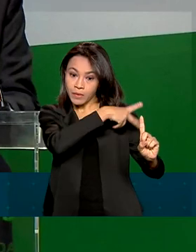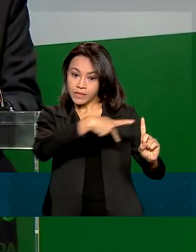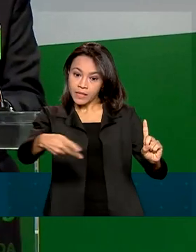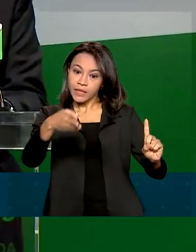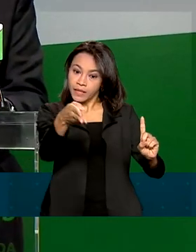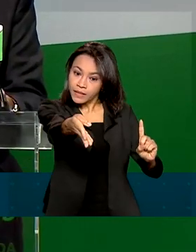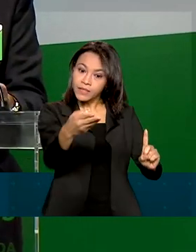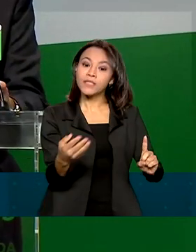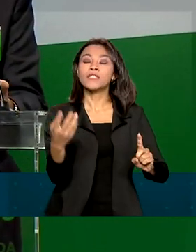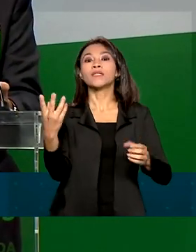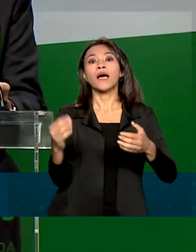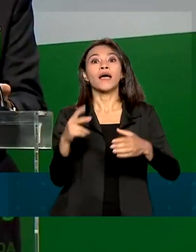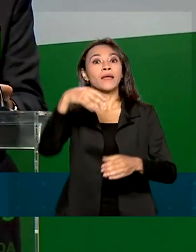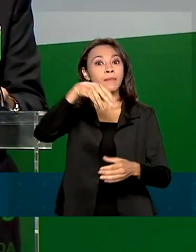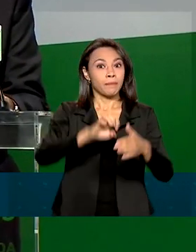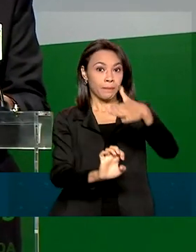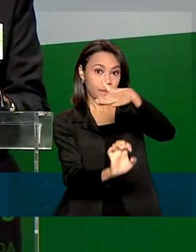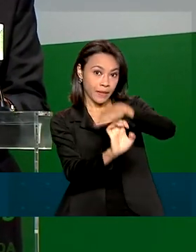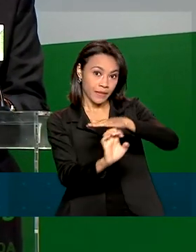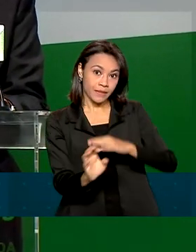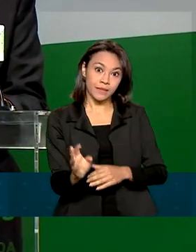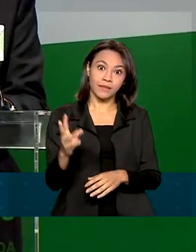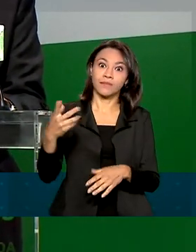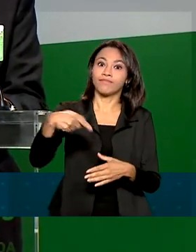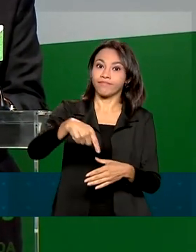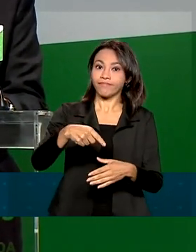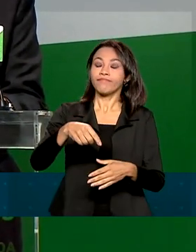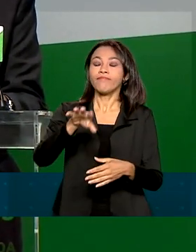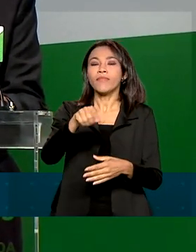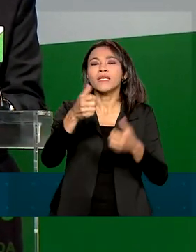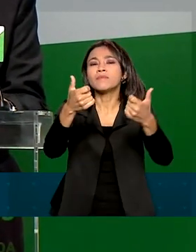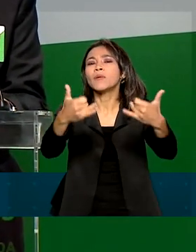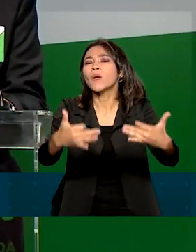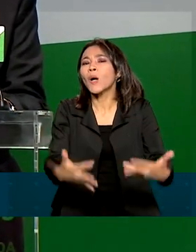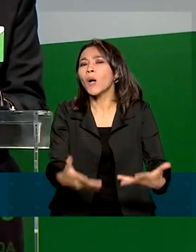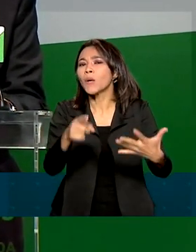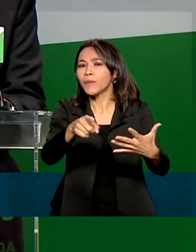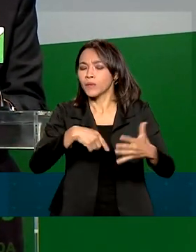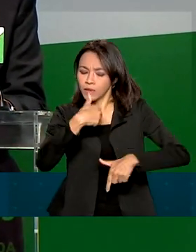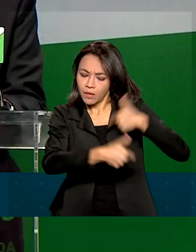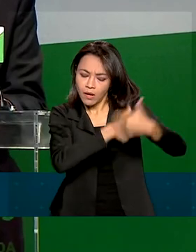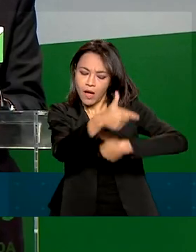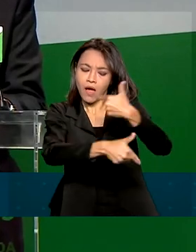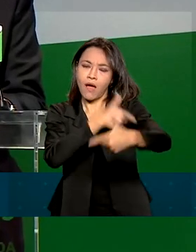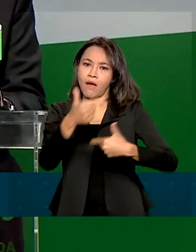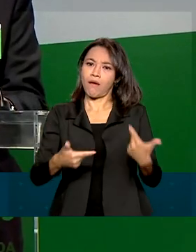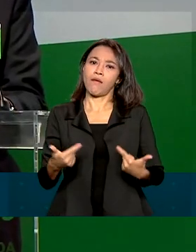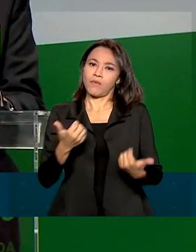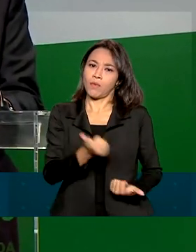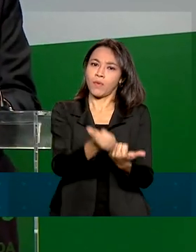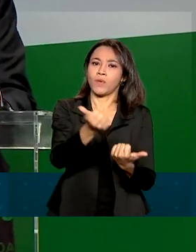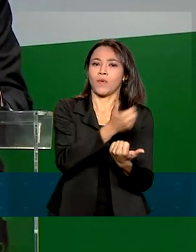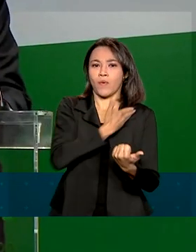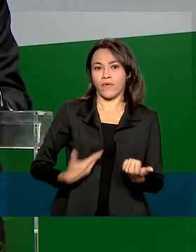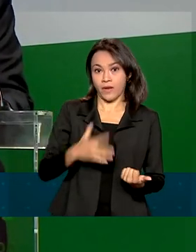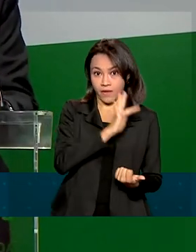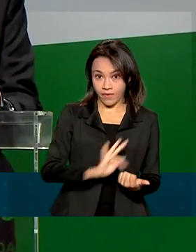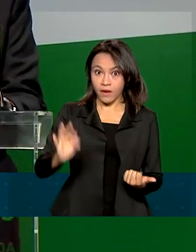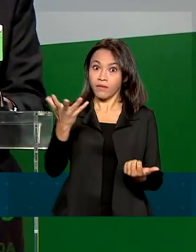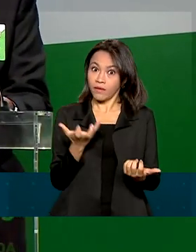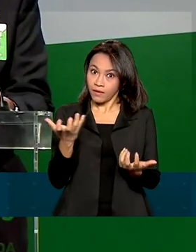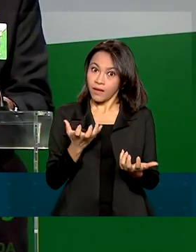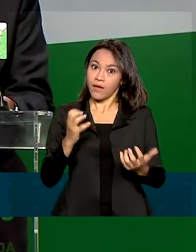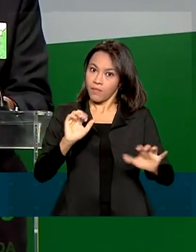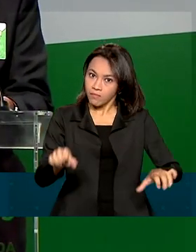Silvio Luna, ressaltou a importância do trabalho desenvolvido pelo governo federal, que permitiu recuperar o complexo